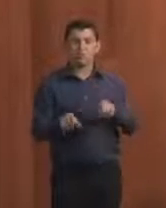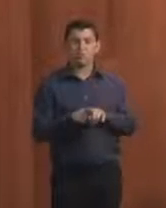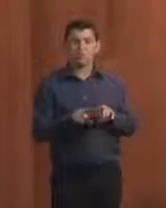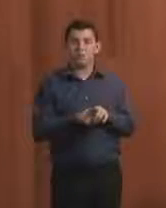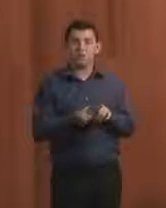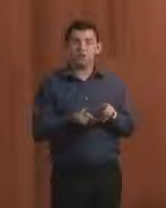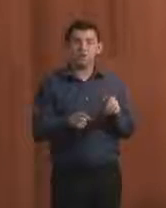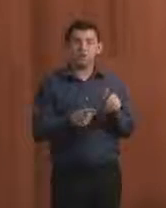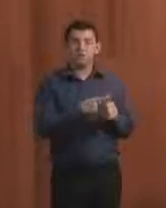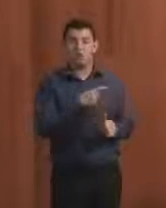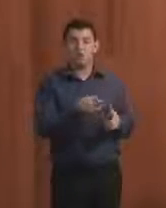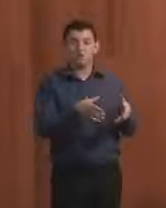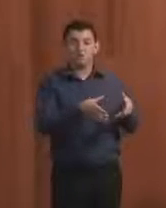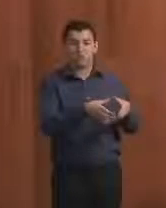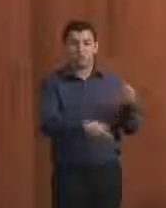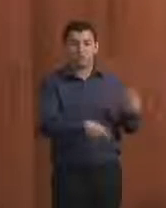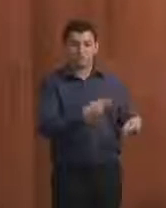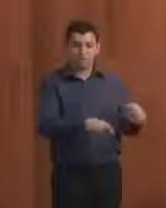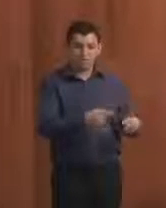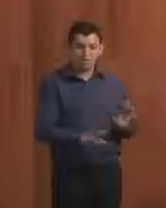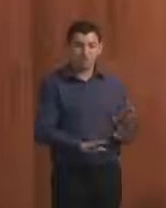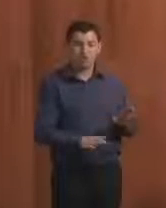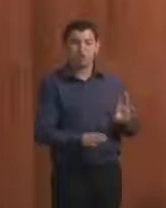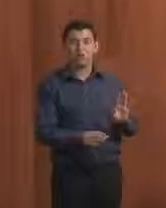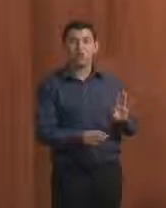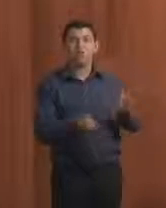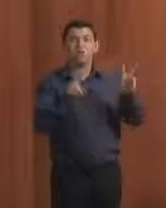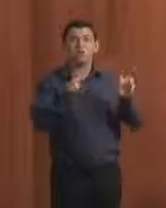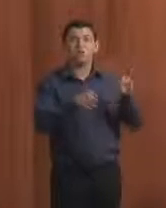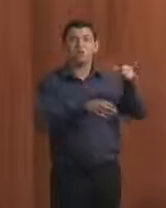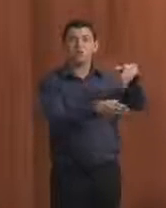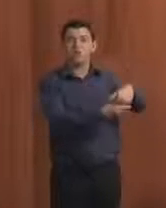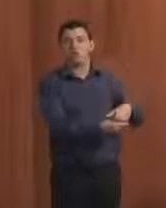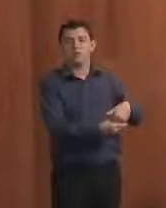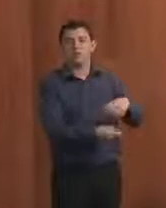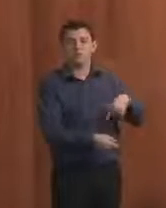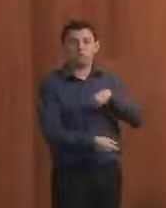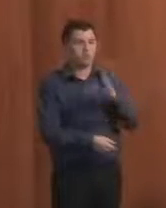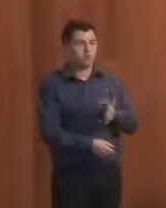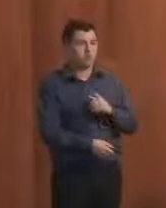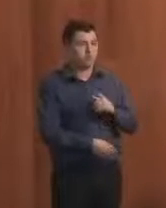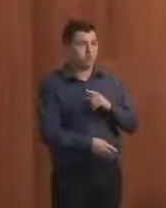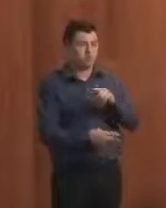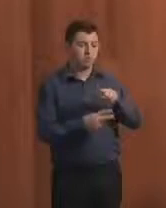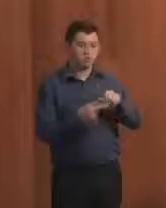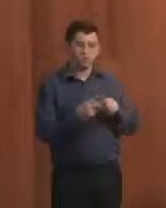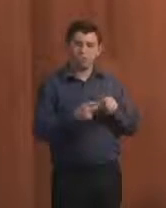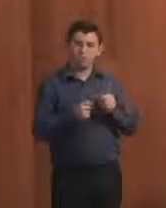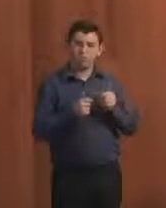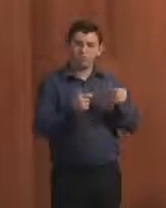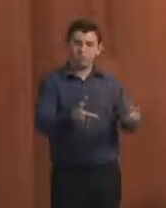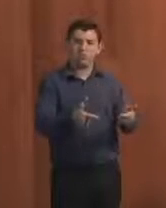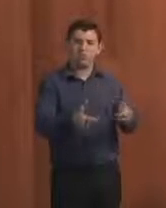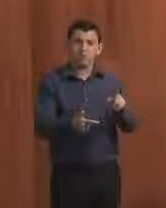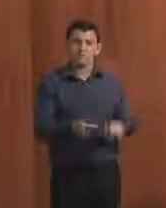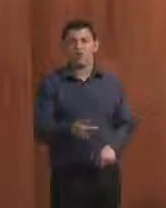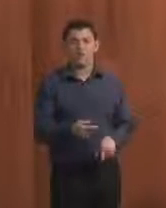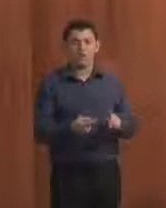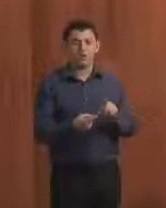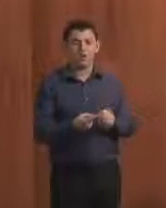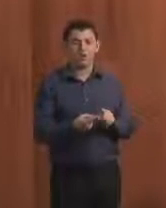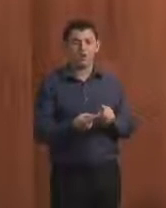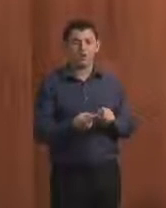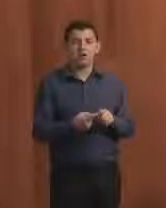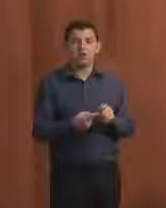eixo que foi debatido, foi o tema eleitoral. Então, a gente tem grandes dois desafios. O primeiro deles é o financiamento de